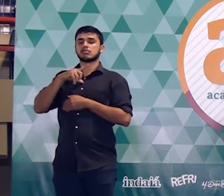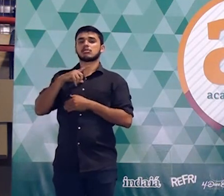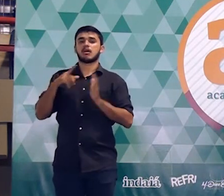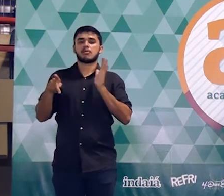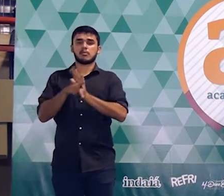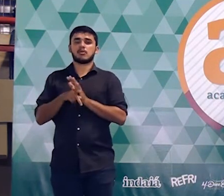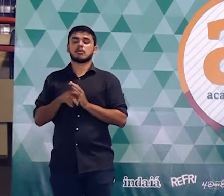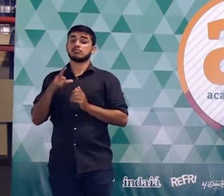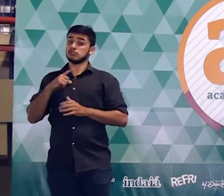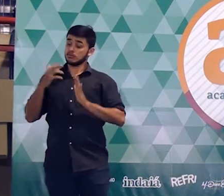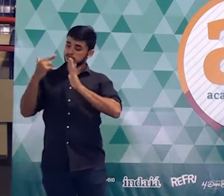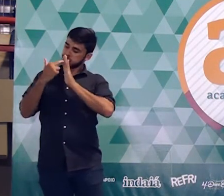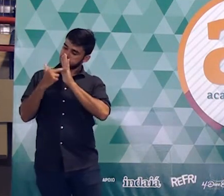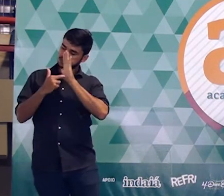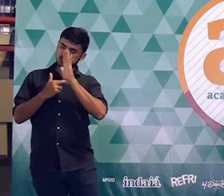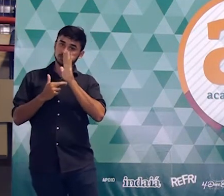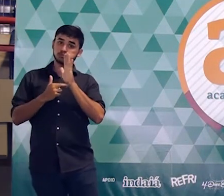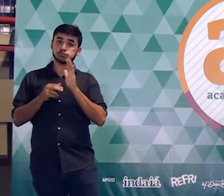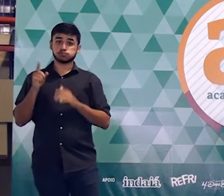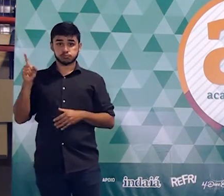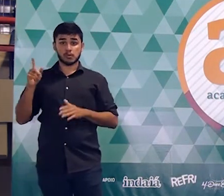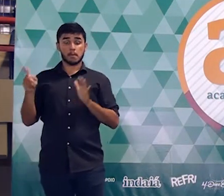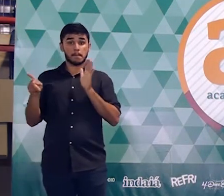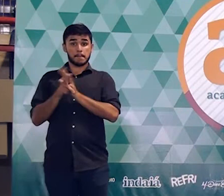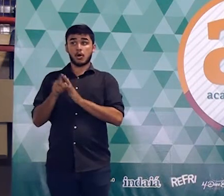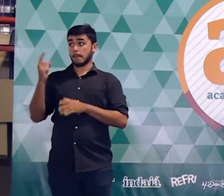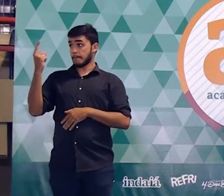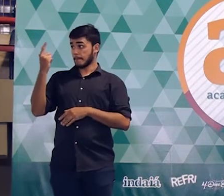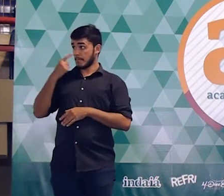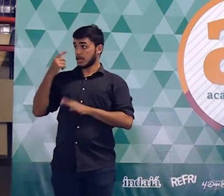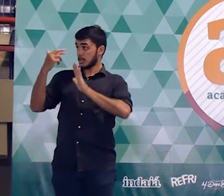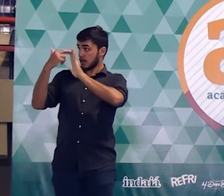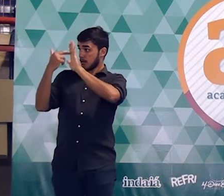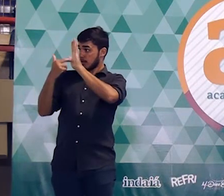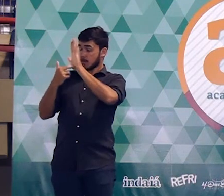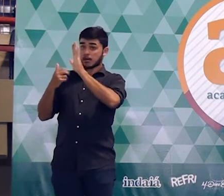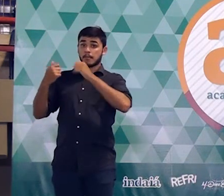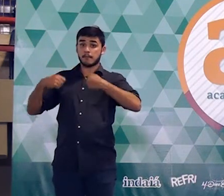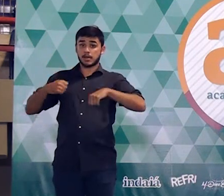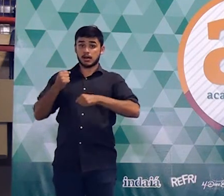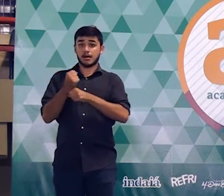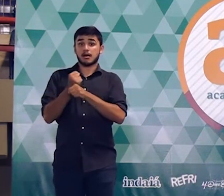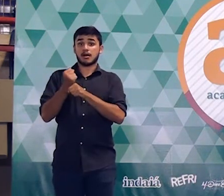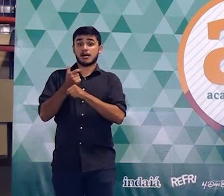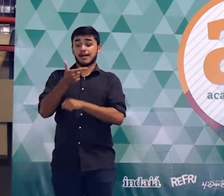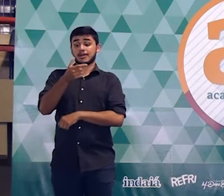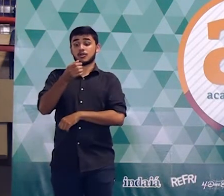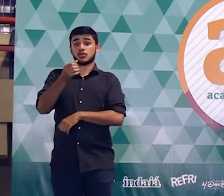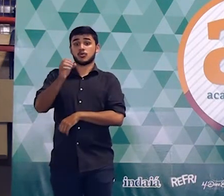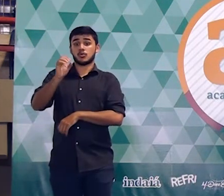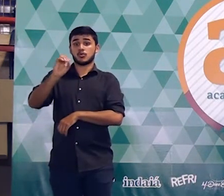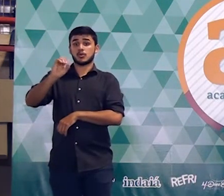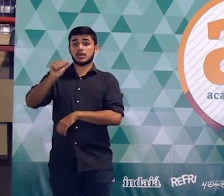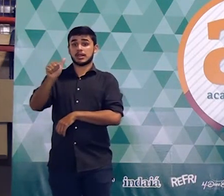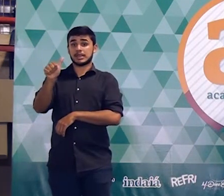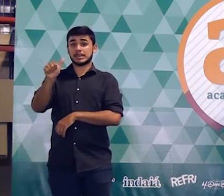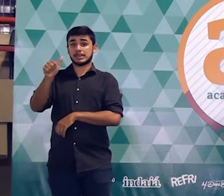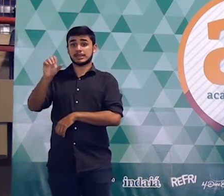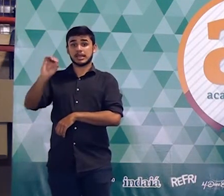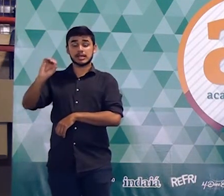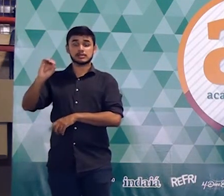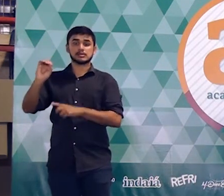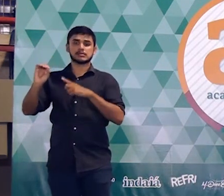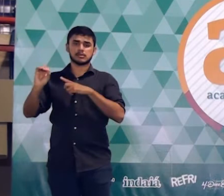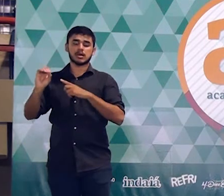orientações do Comitê Central da Federação Internacional de Basquete, em 2010, que unificou as marcações